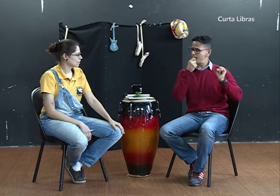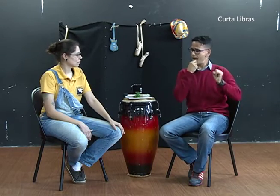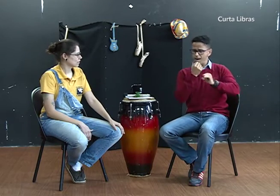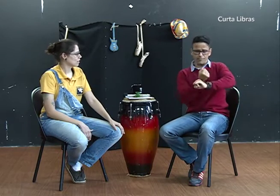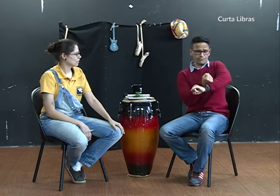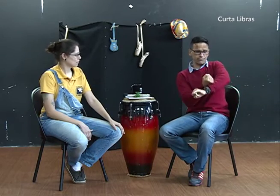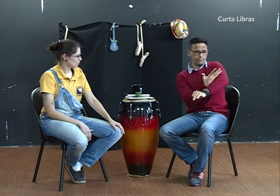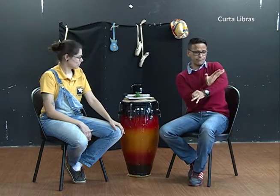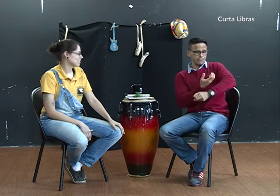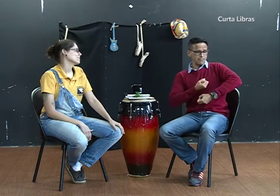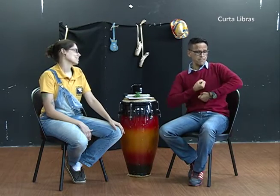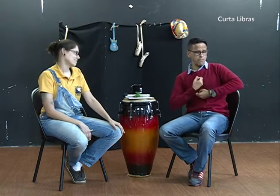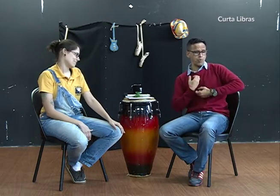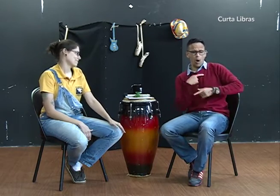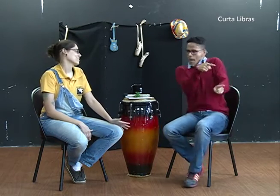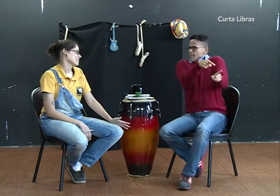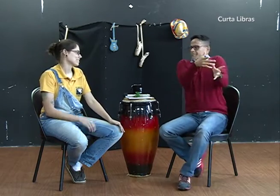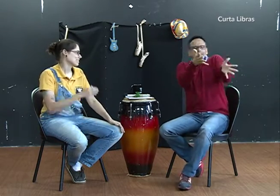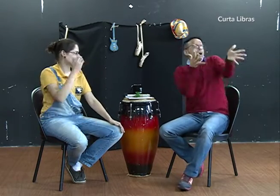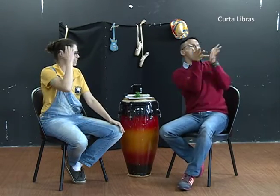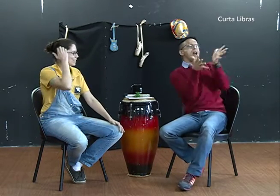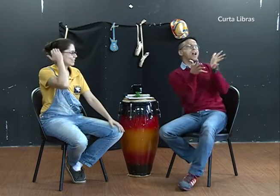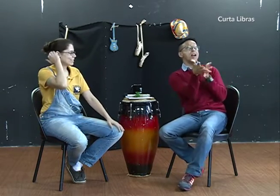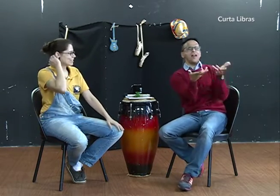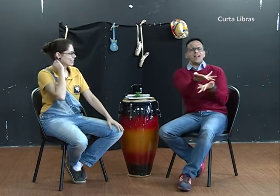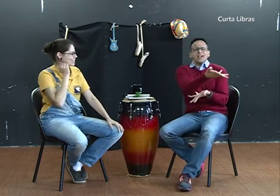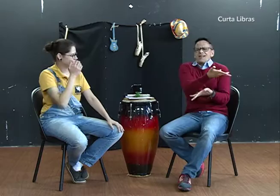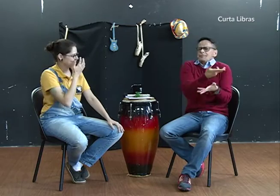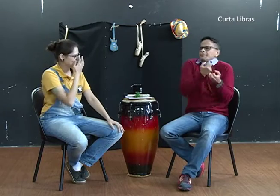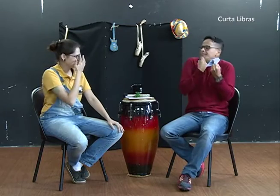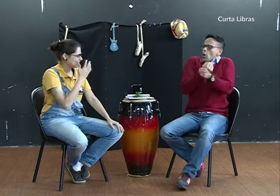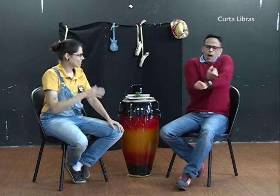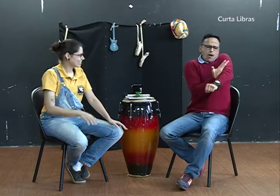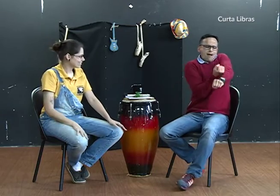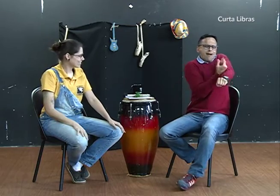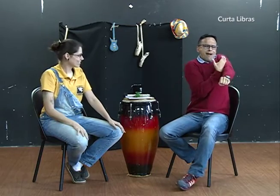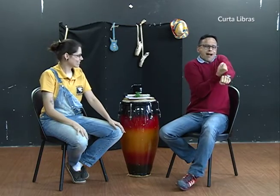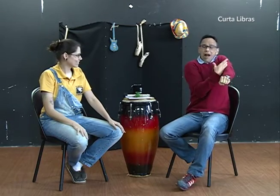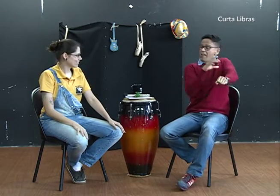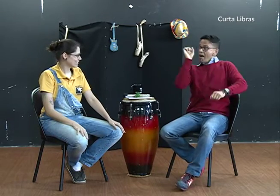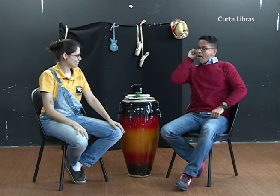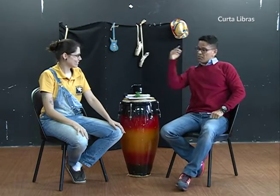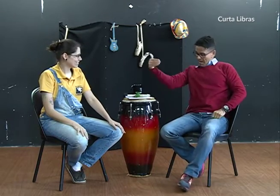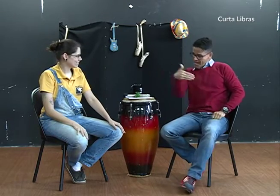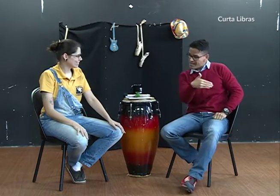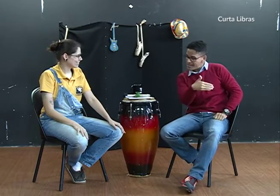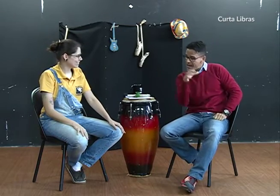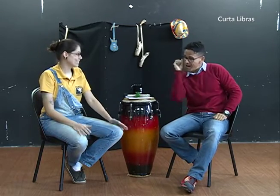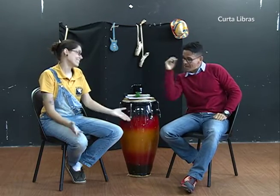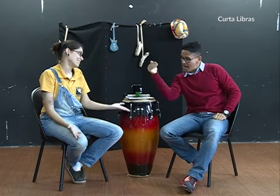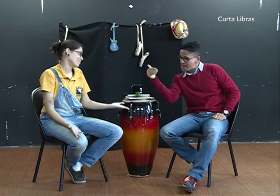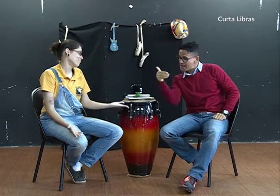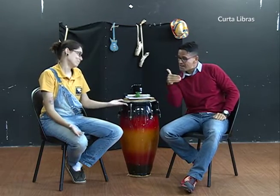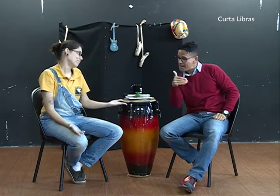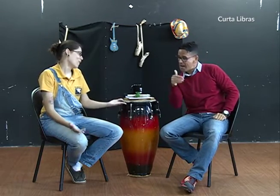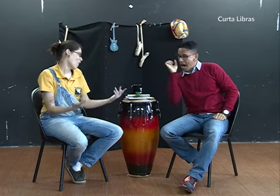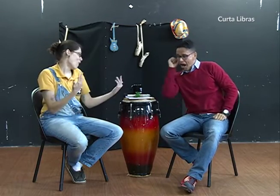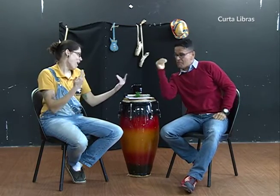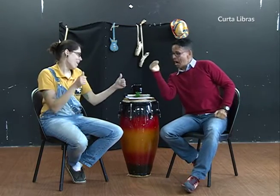mais da língua de sinais, as piadas, a poesia. Isso me emociona. O ouvinte, quando está entre os surdos,